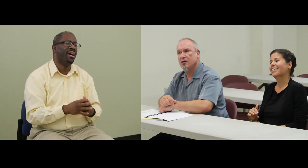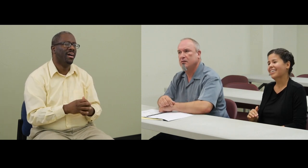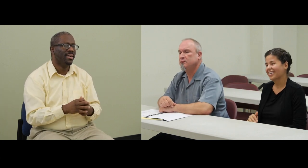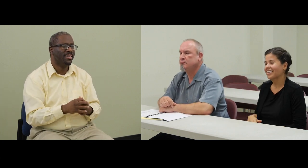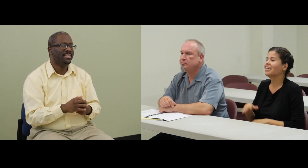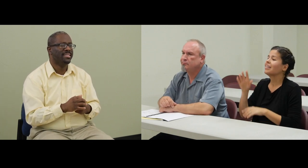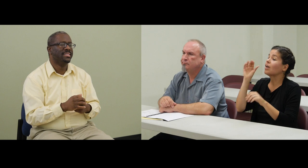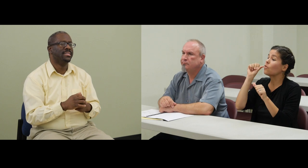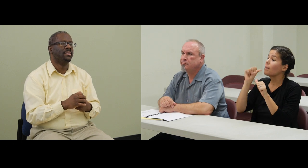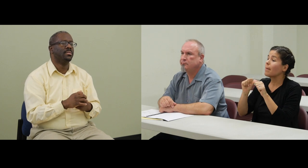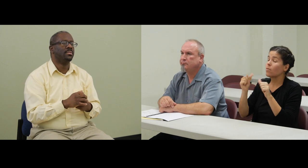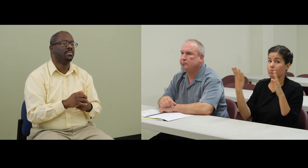¡Ay, ¿Ok? ¡Ay,